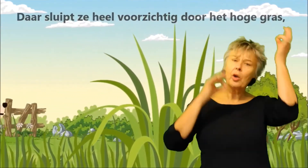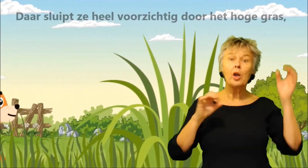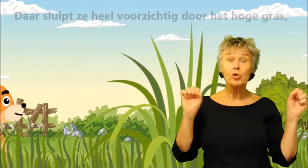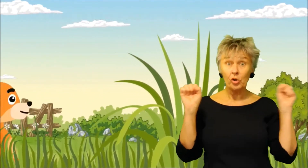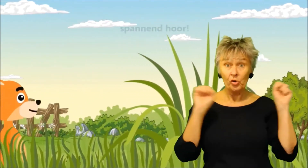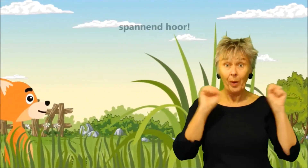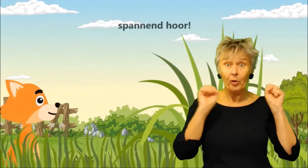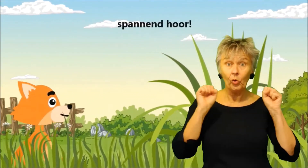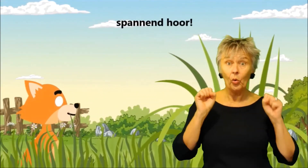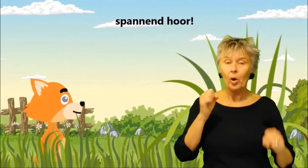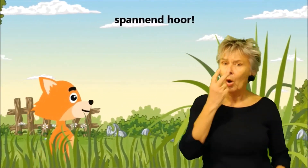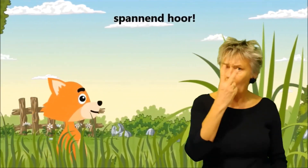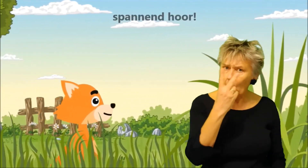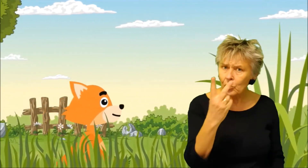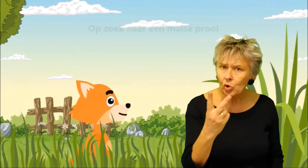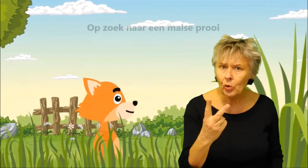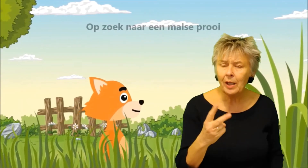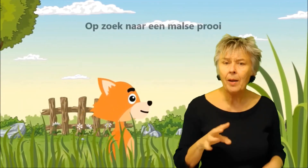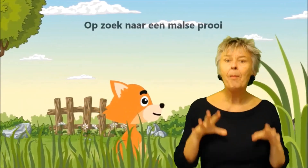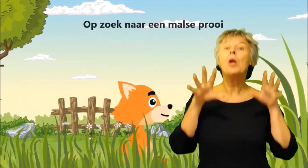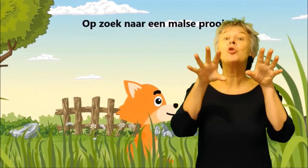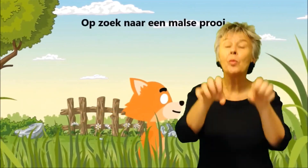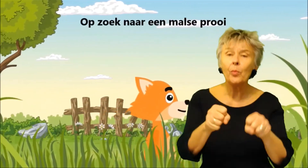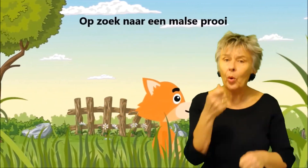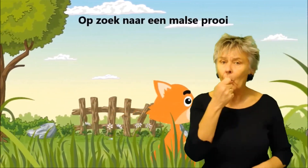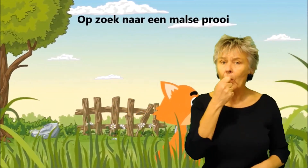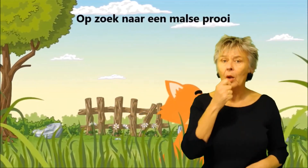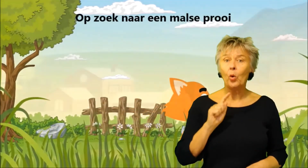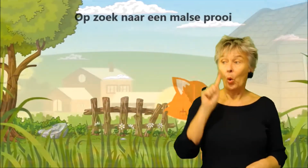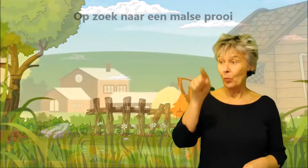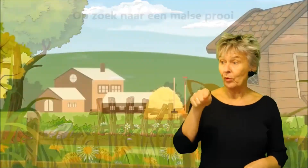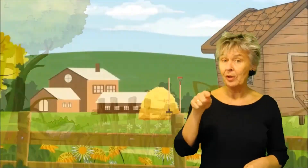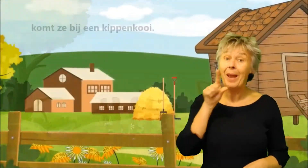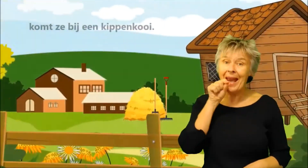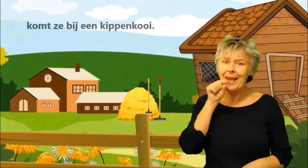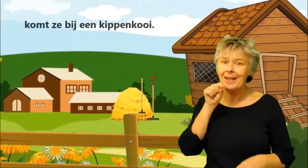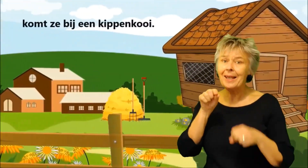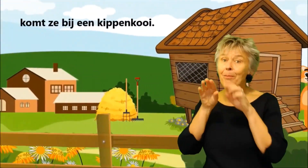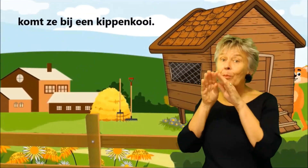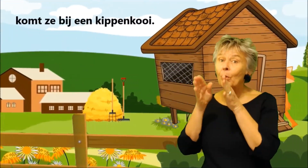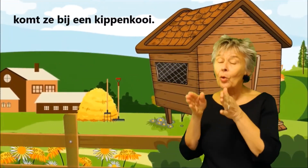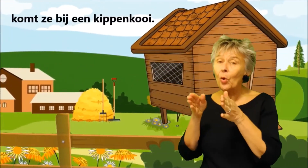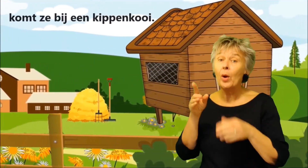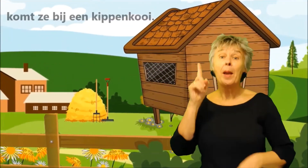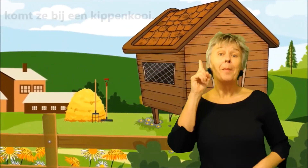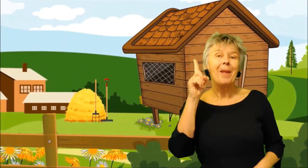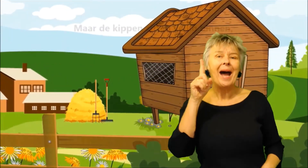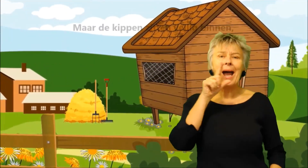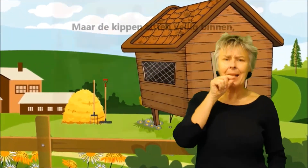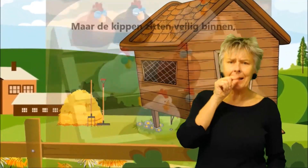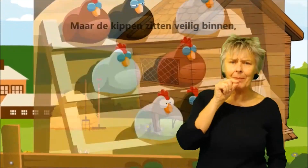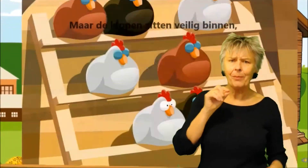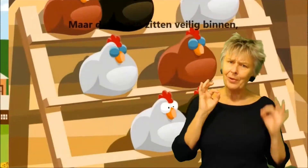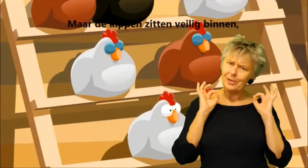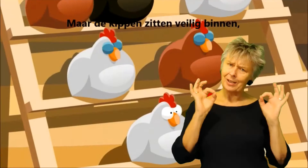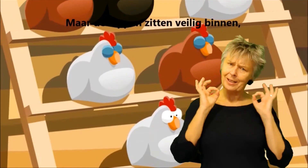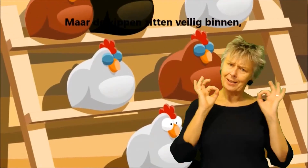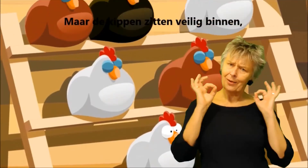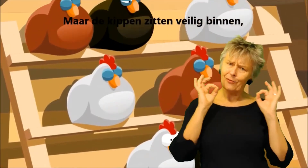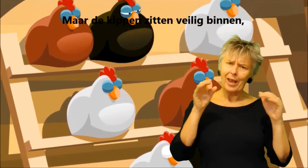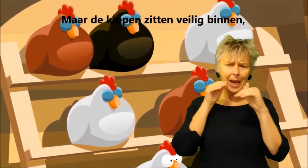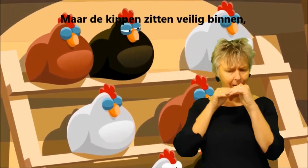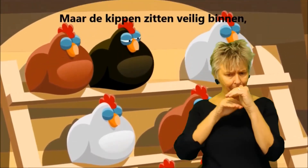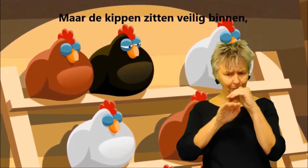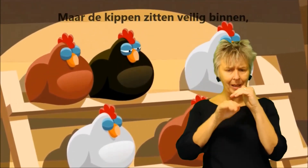hoge gras. Spannend hoor, op zoek naar een moze kooi, komt ze bij een kippenkooi. Maar de kippen